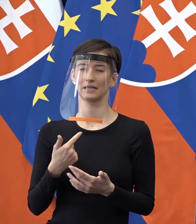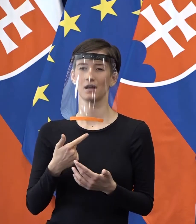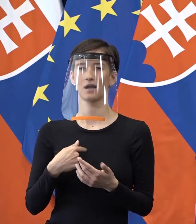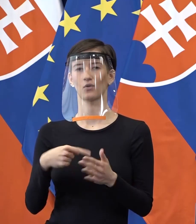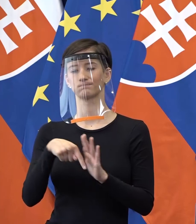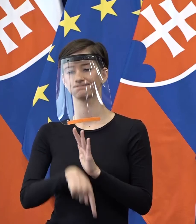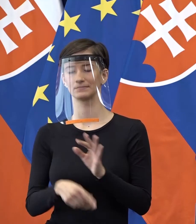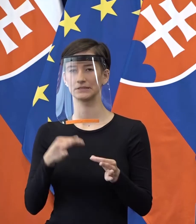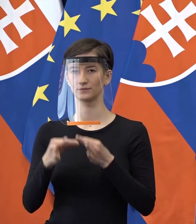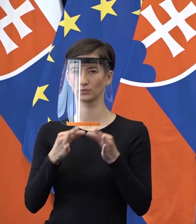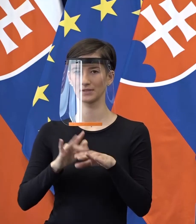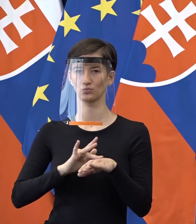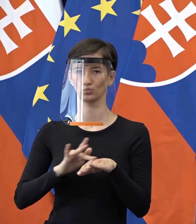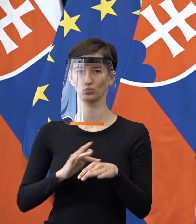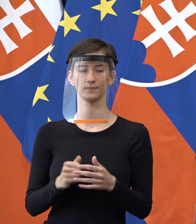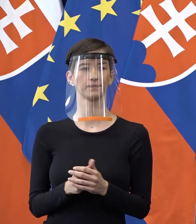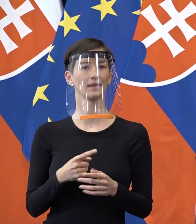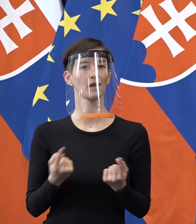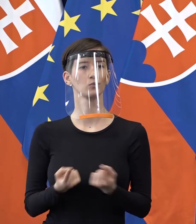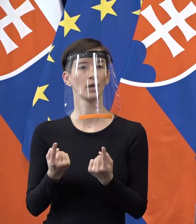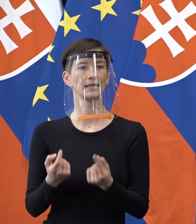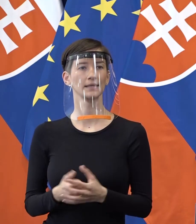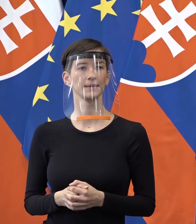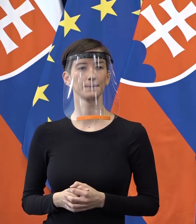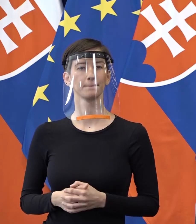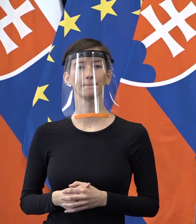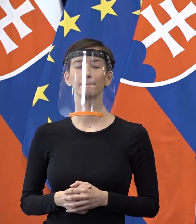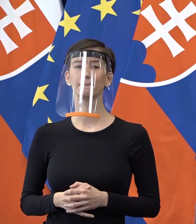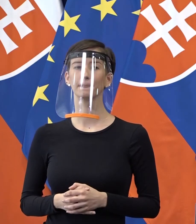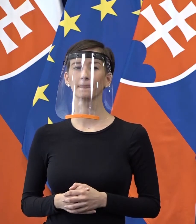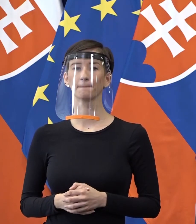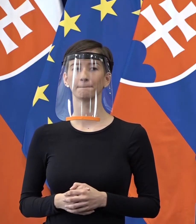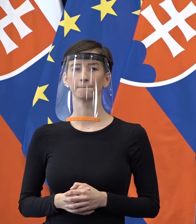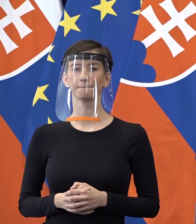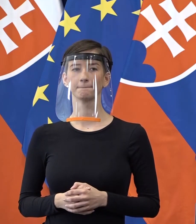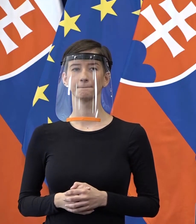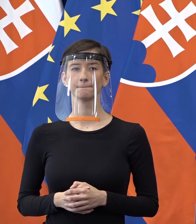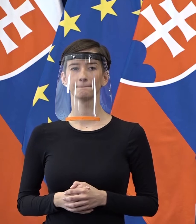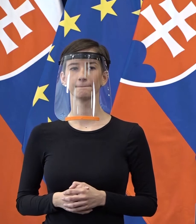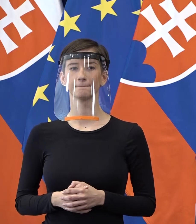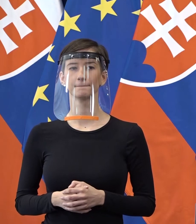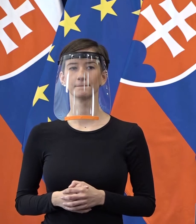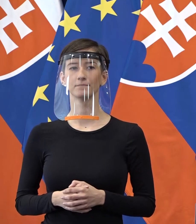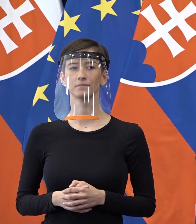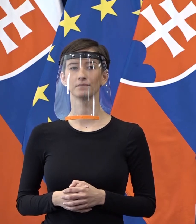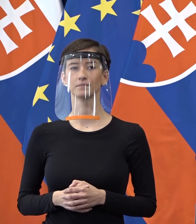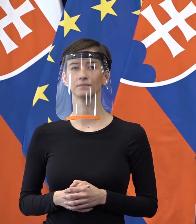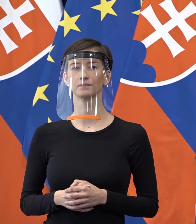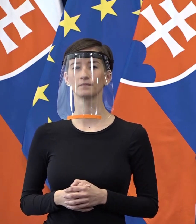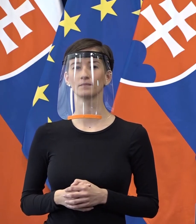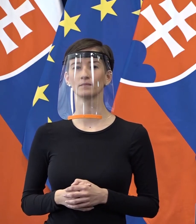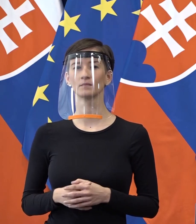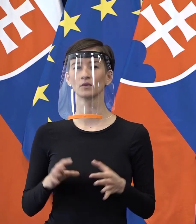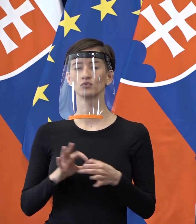podrobne zatiaľ informovaná. Aktuality. Martin Slis, Aktuality. Pán premiér, čo sa týka teda tej situácie od